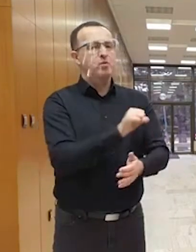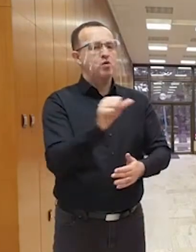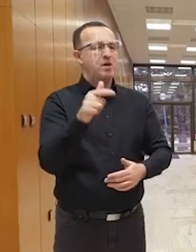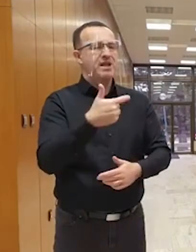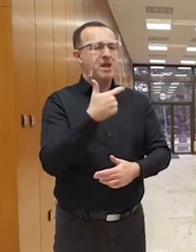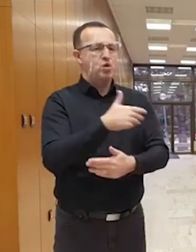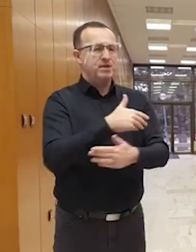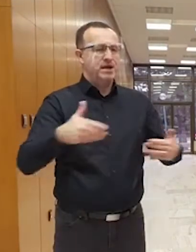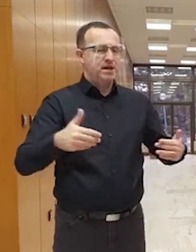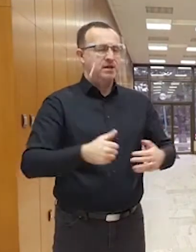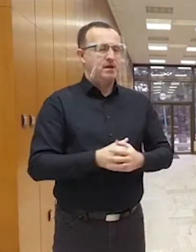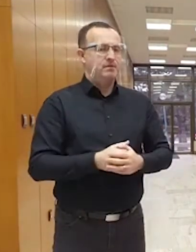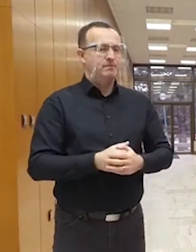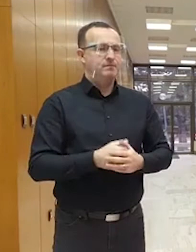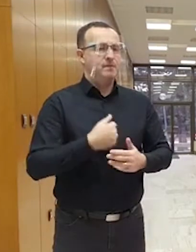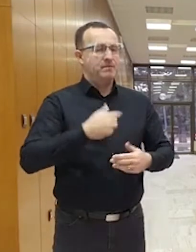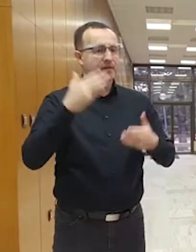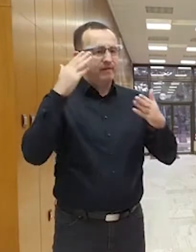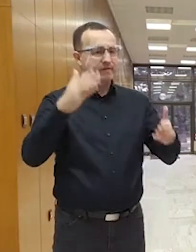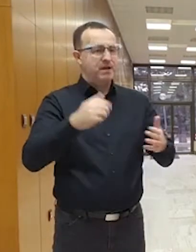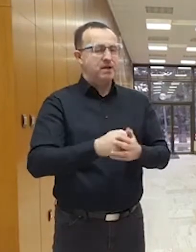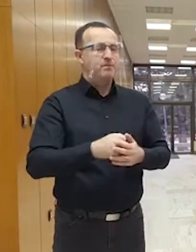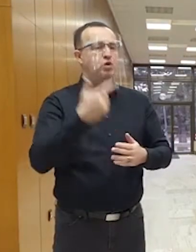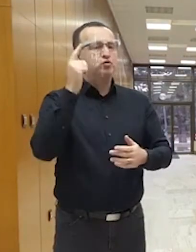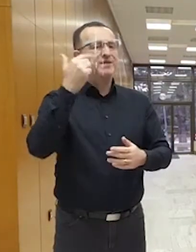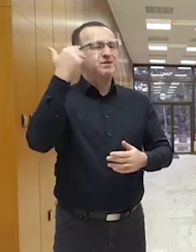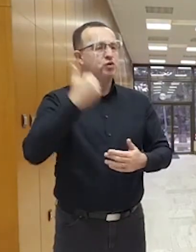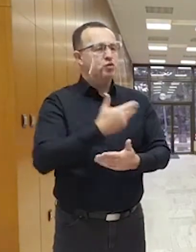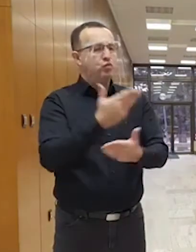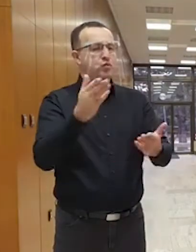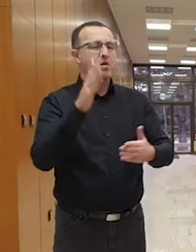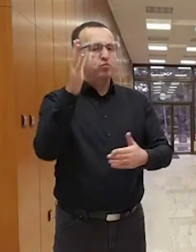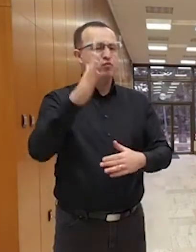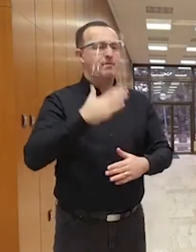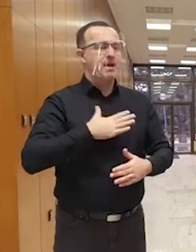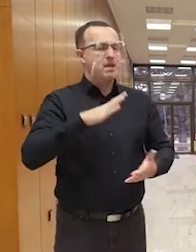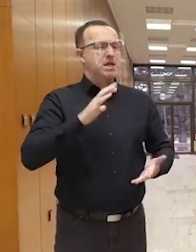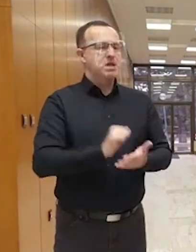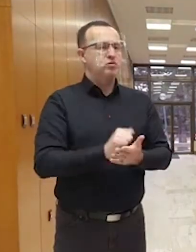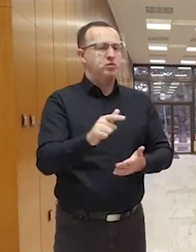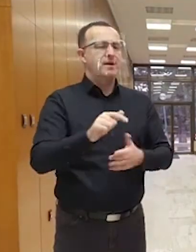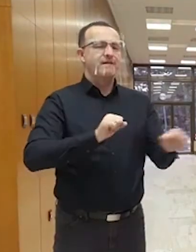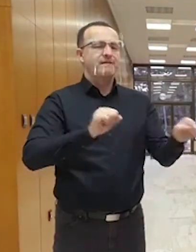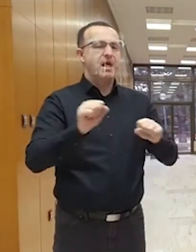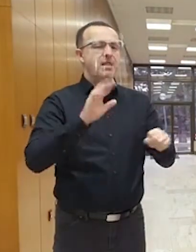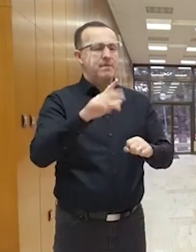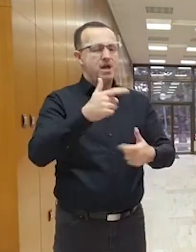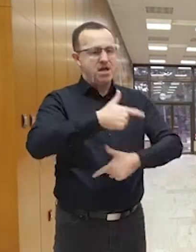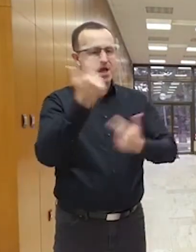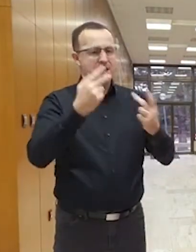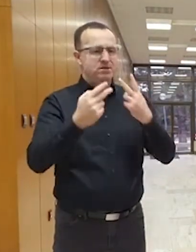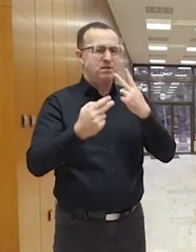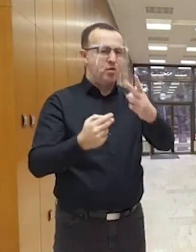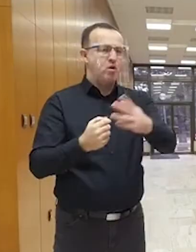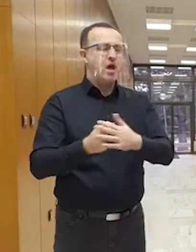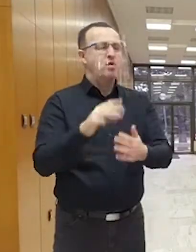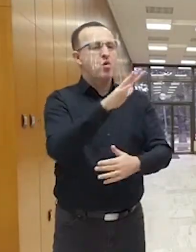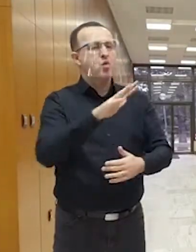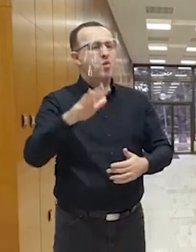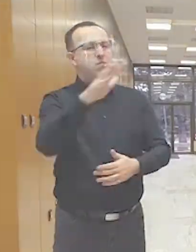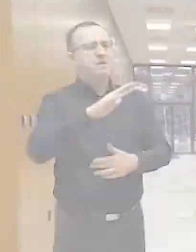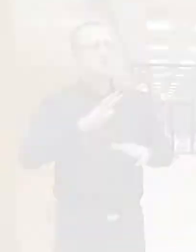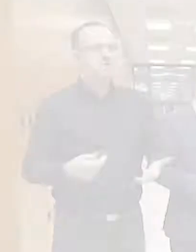do Národnej rady. A verím, že slovenskí občania budú mať istotu v tom, že vláda má jasný pohľad na oblasť